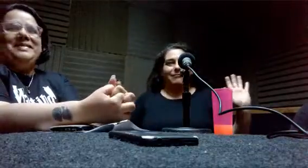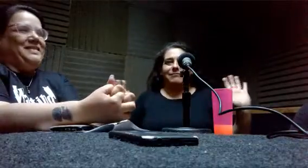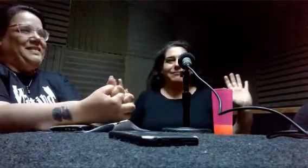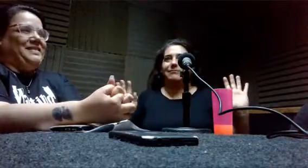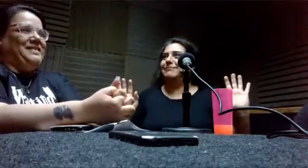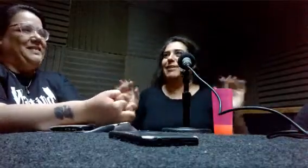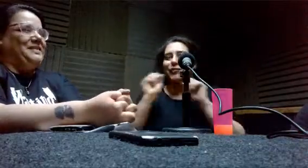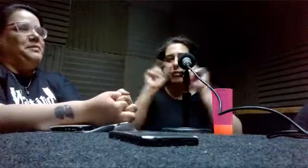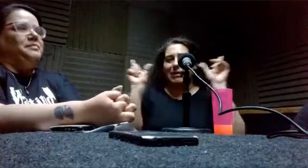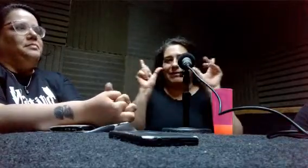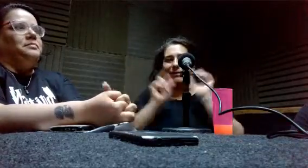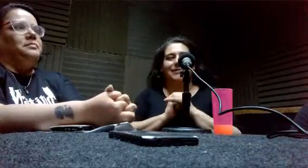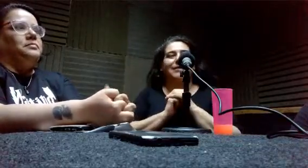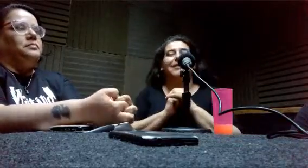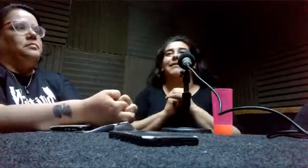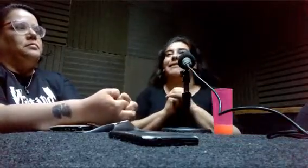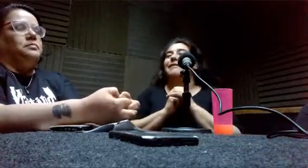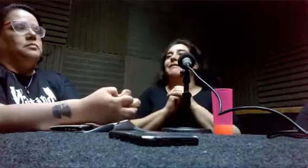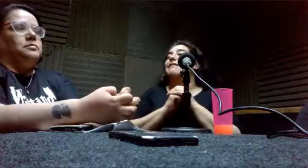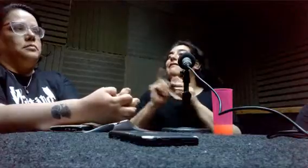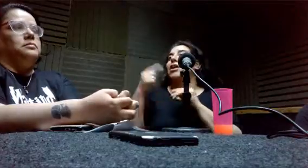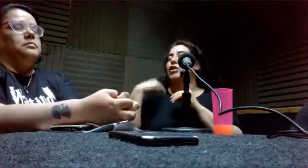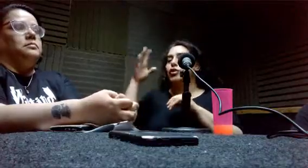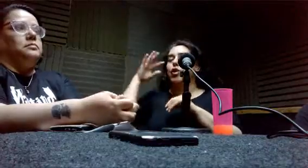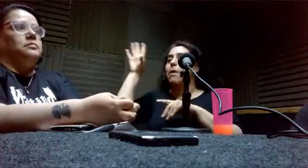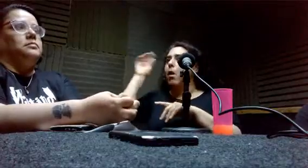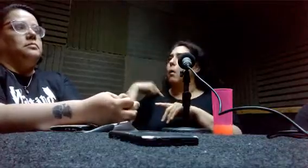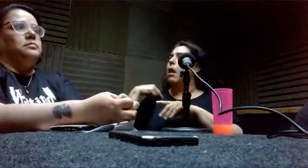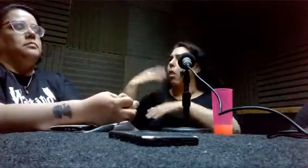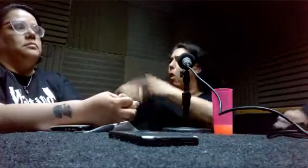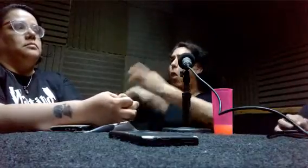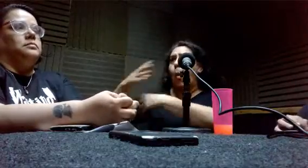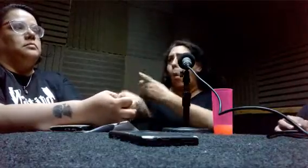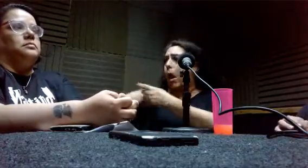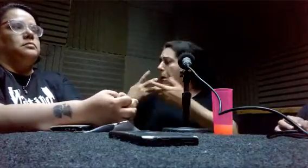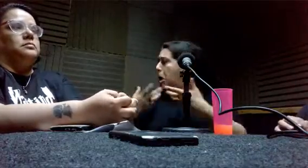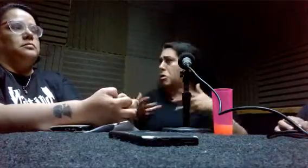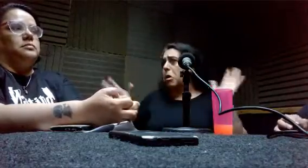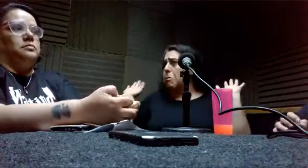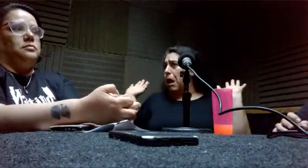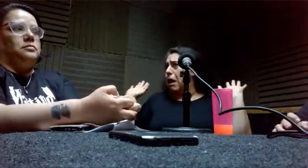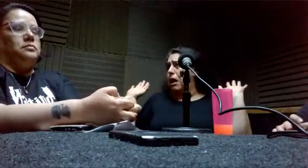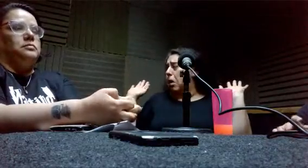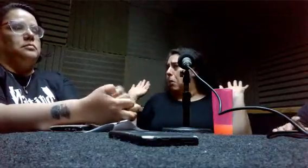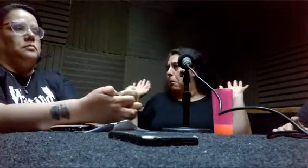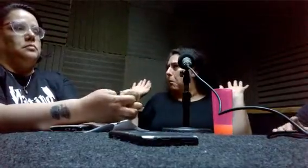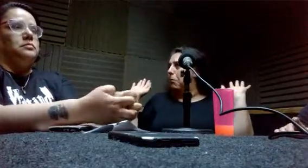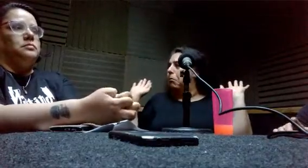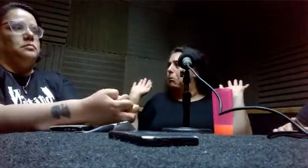Que los chicos jugaban perfectamente con él a la pelota, porque cuando nosotros éramos chicos se